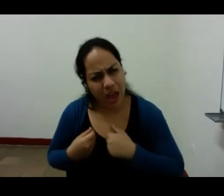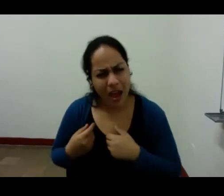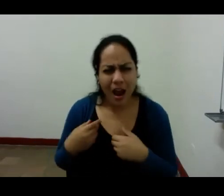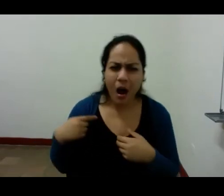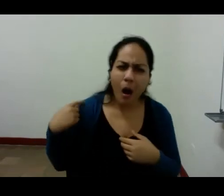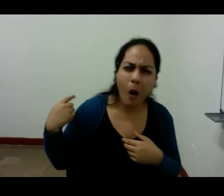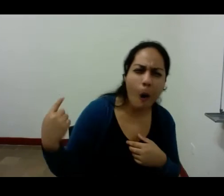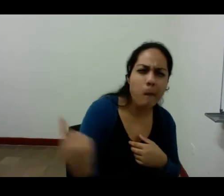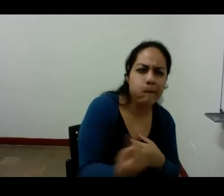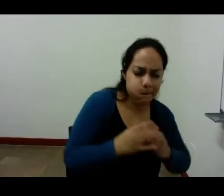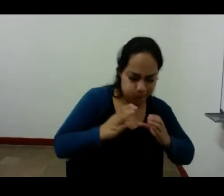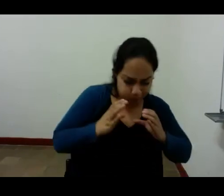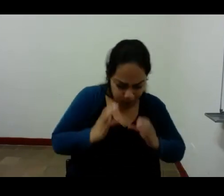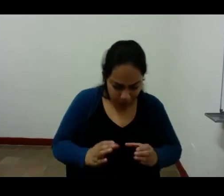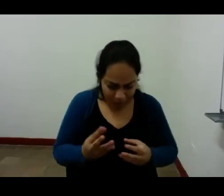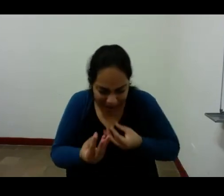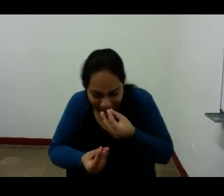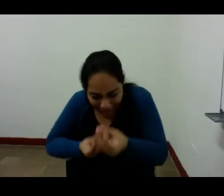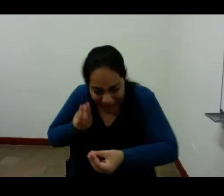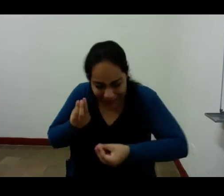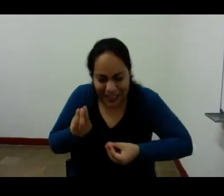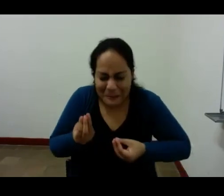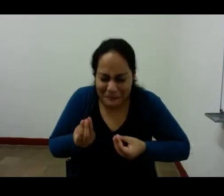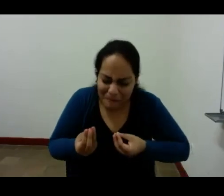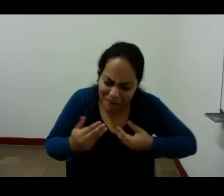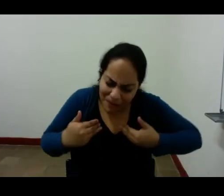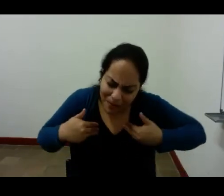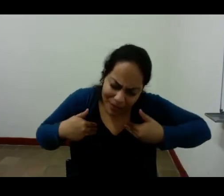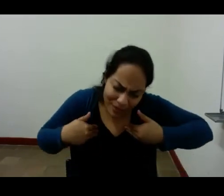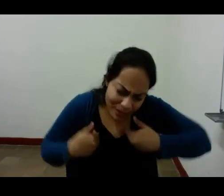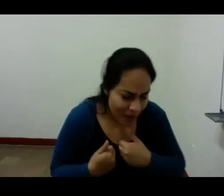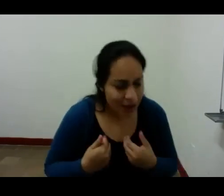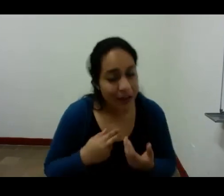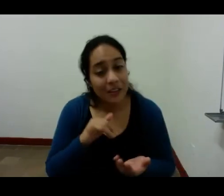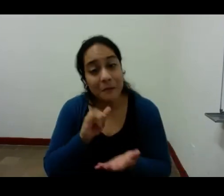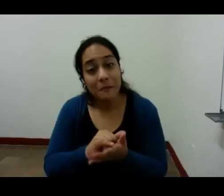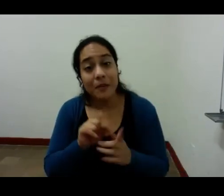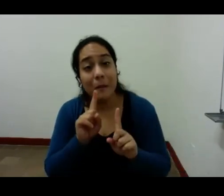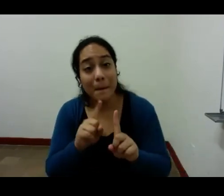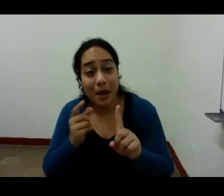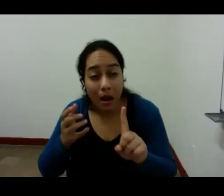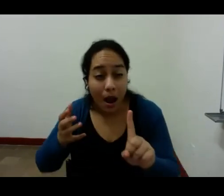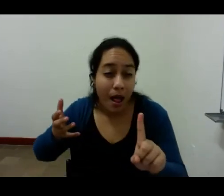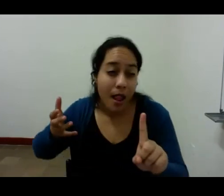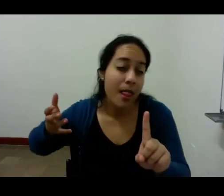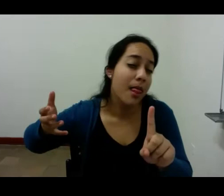ser al hacerlo pero el triunfo es tan grande